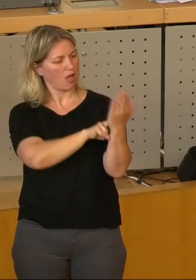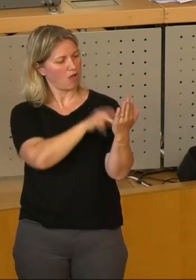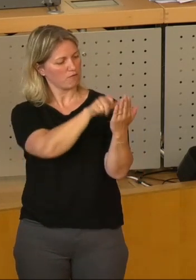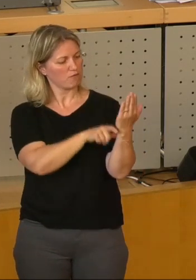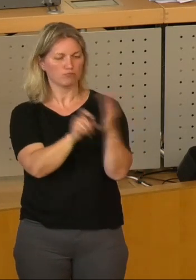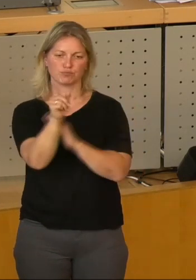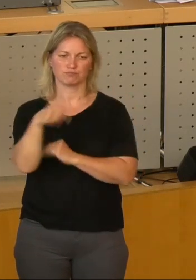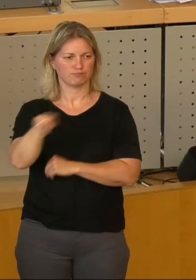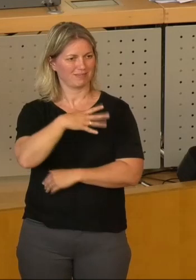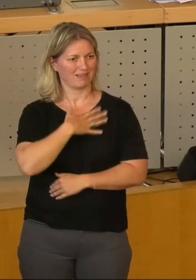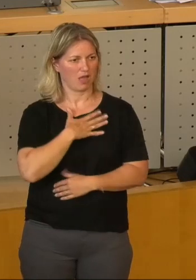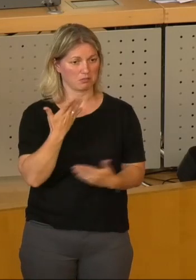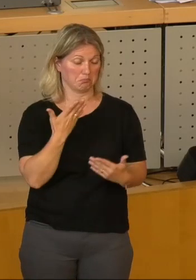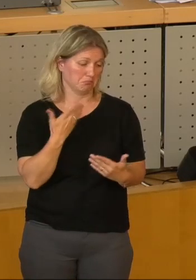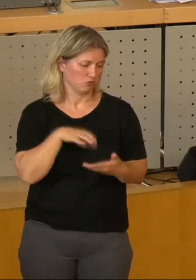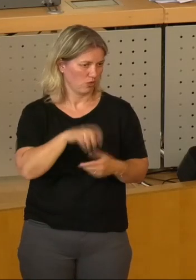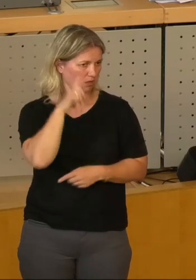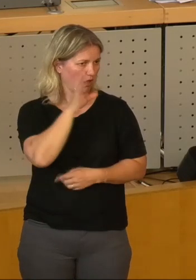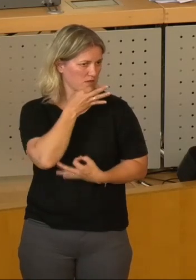Hier nun mal eine Frage an den Stadtrat.